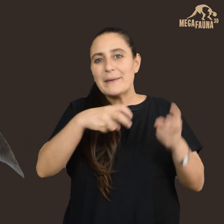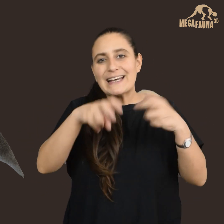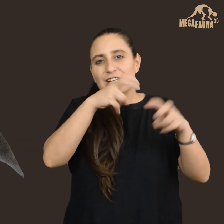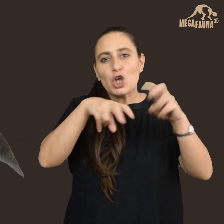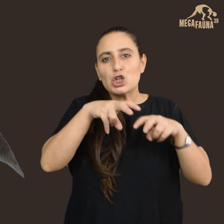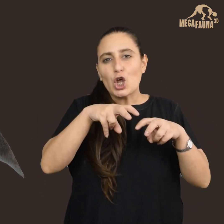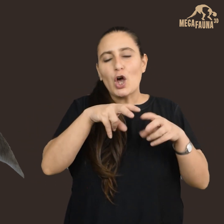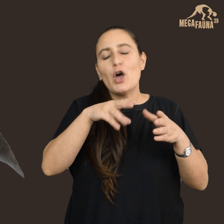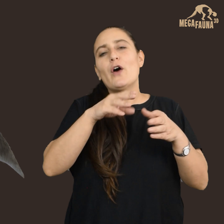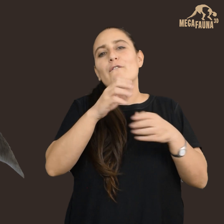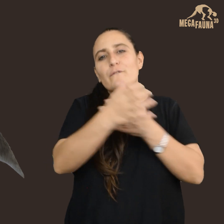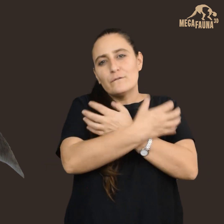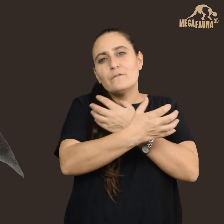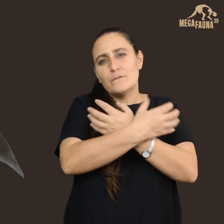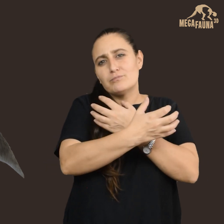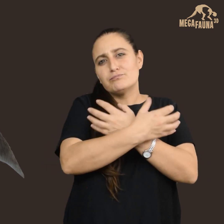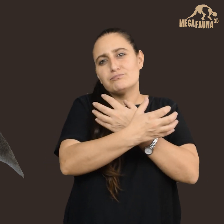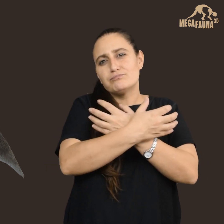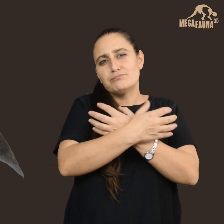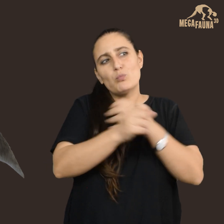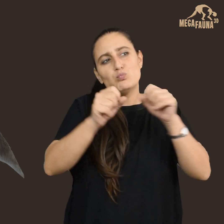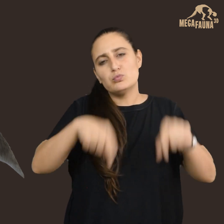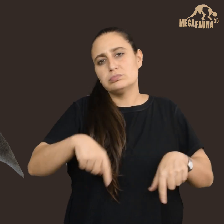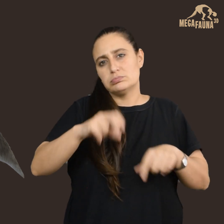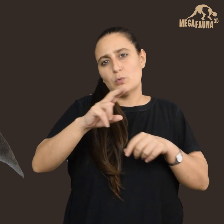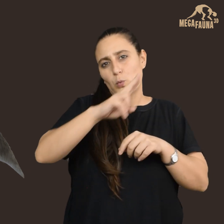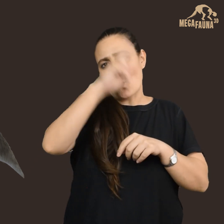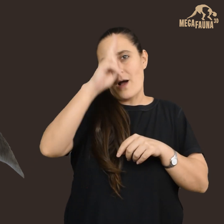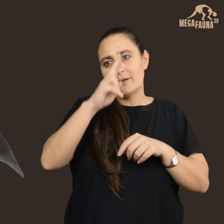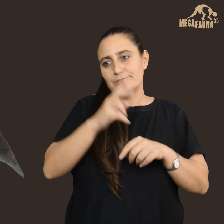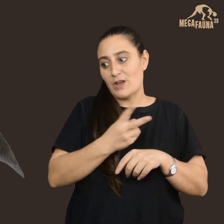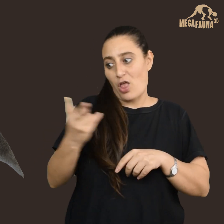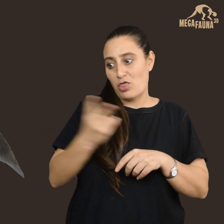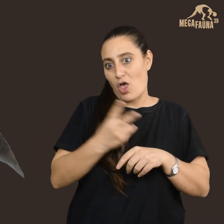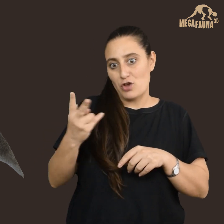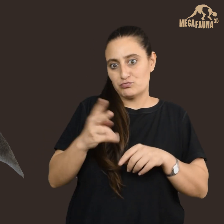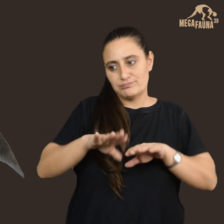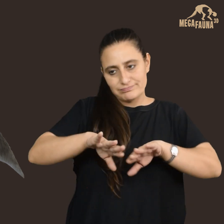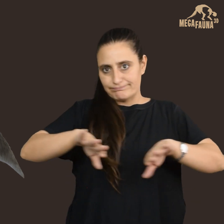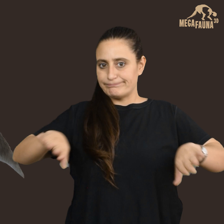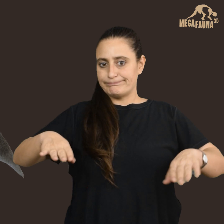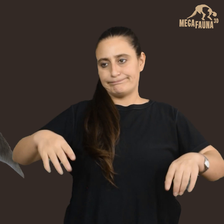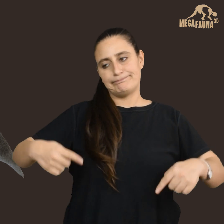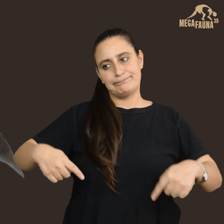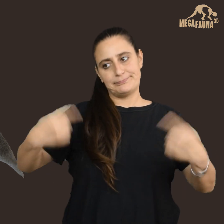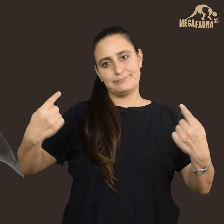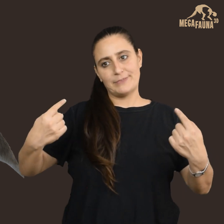Es el perezoso fósil que se encuentra más comúnmente en Uruguay, y es posible que compitiera con Megaterium por los recursos,